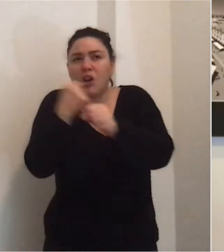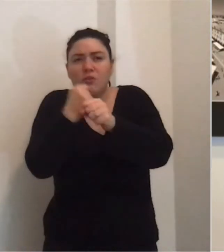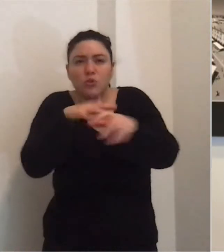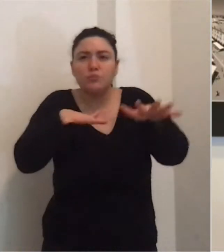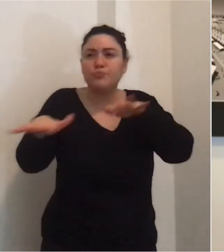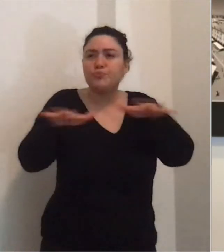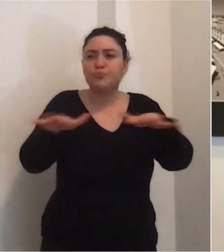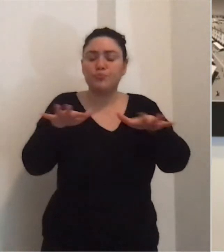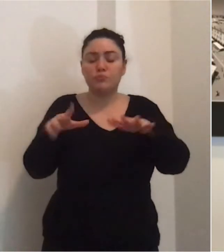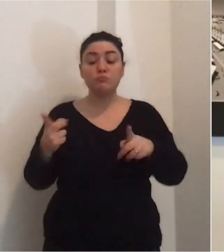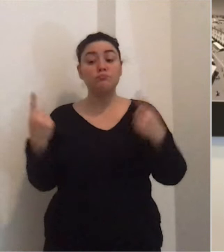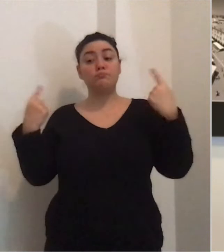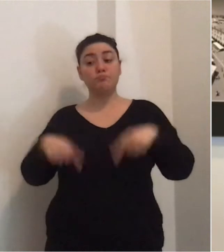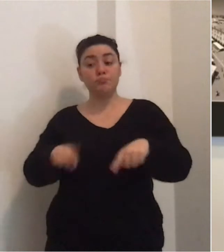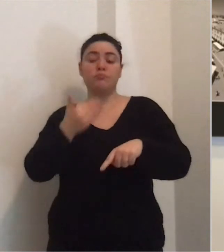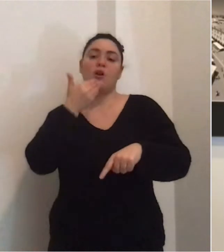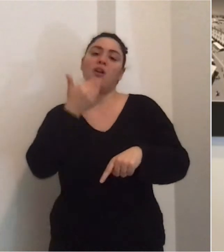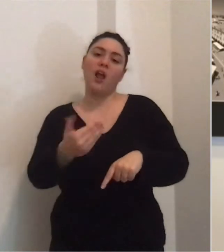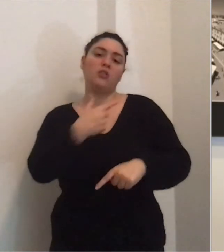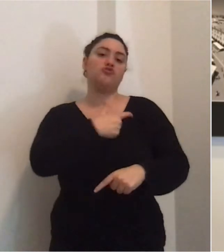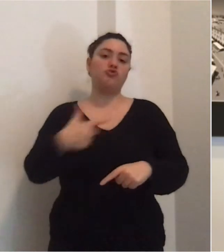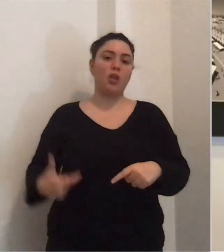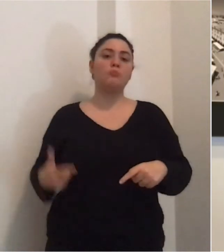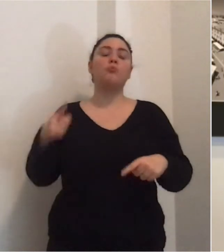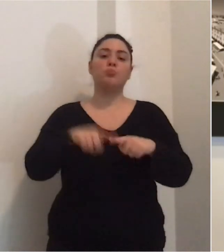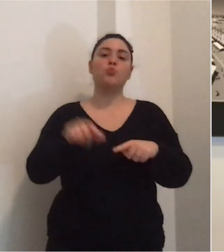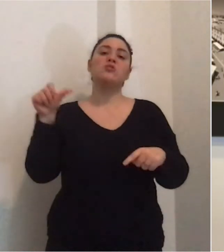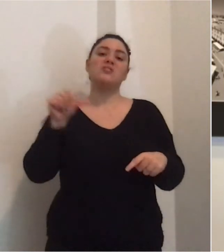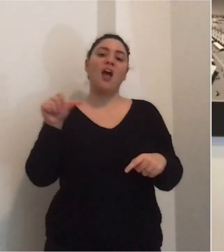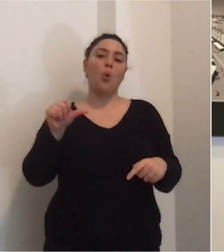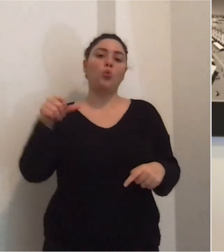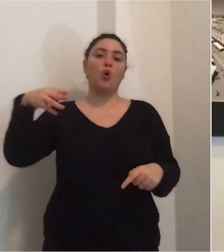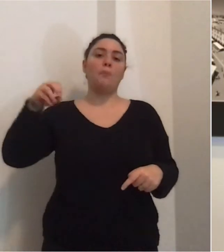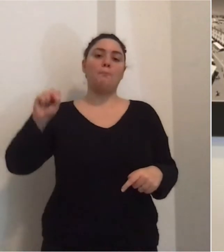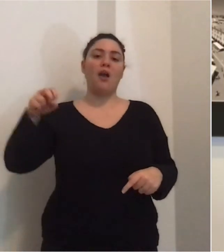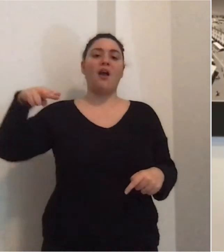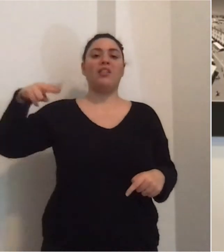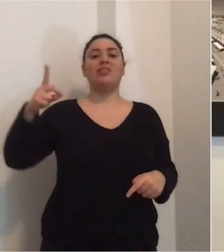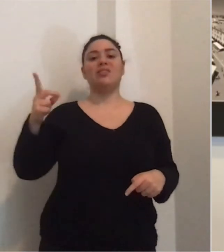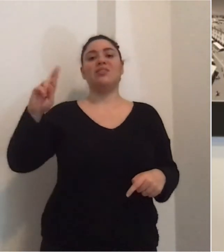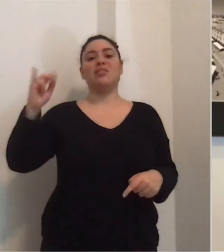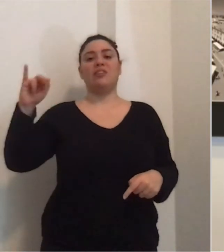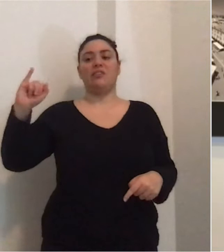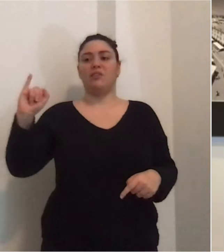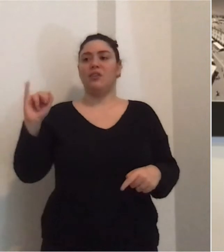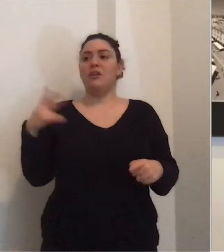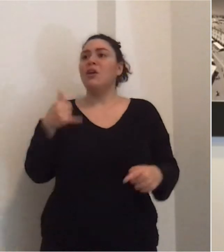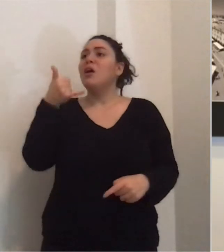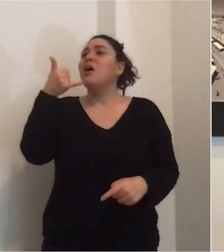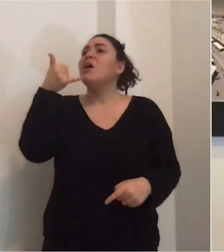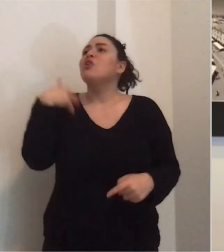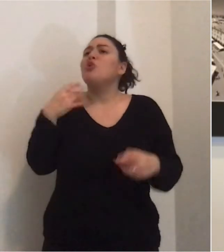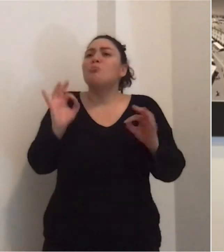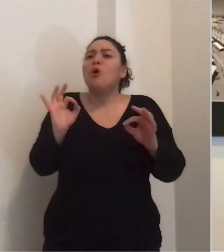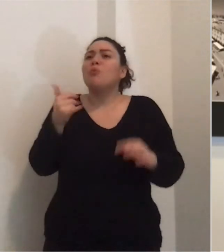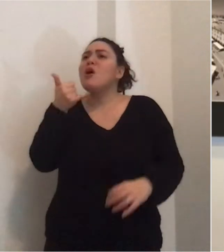per questo permettetemi di ringraziare Champion e Sauro Mambrini perché qua non si fa neanche in tempo